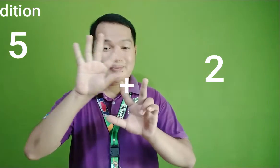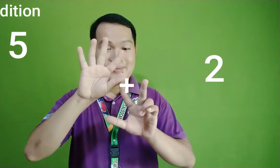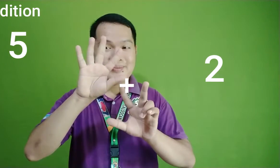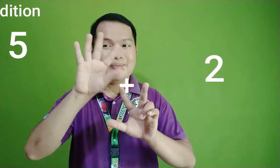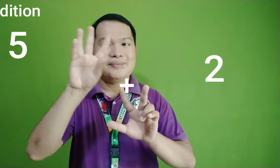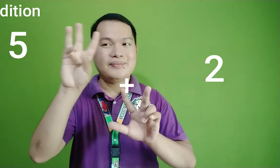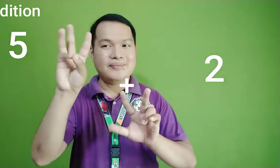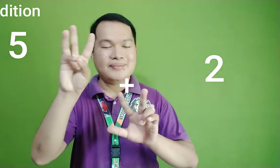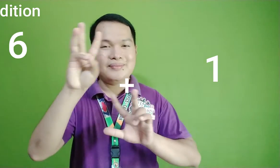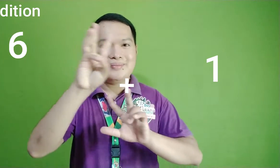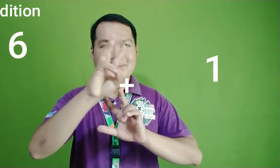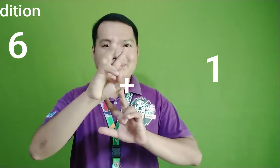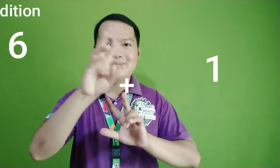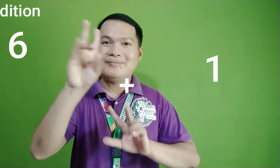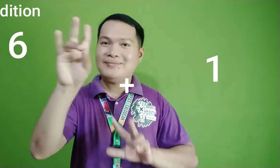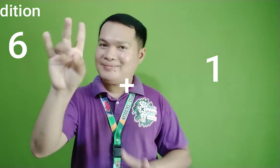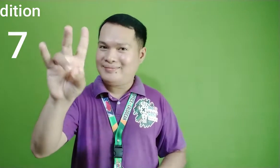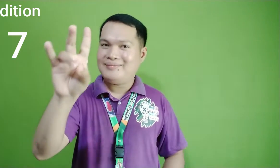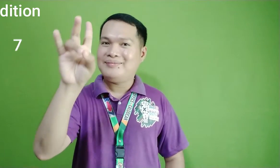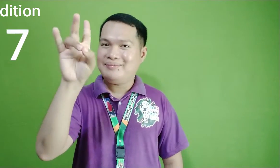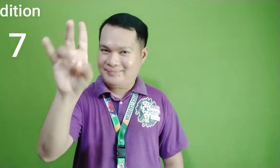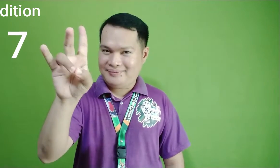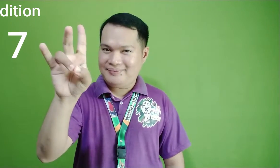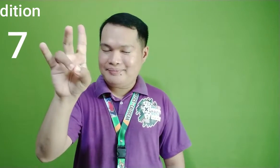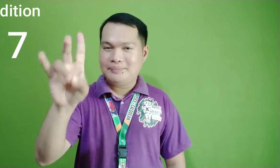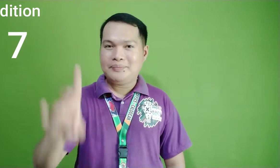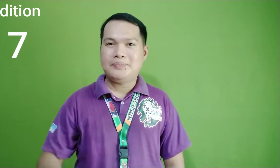magiging 5, magiging 6 at magiging 7.